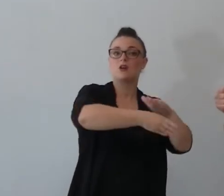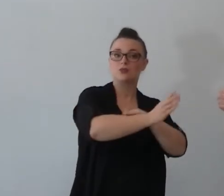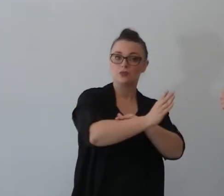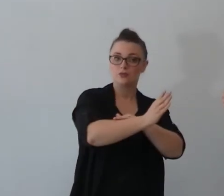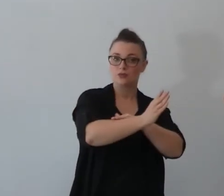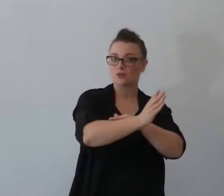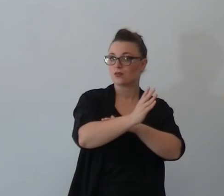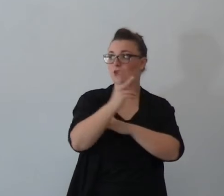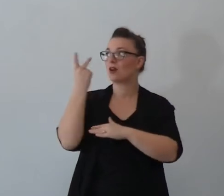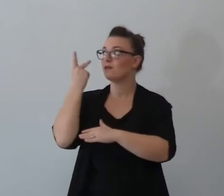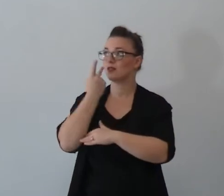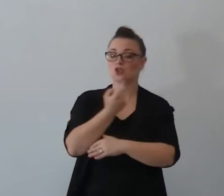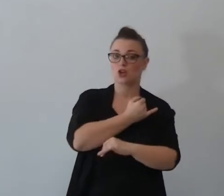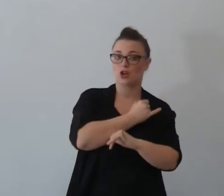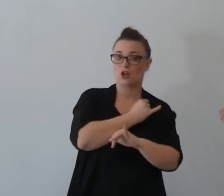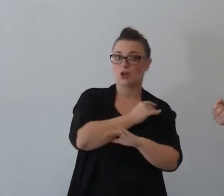Koaz